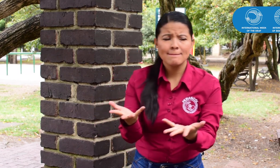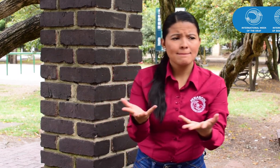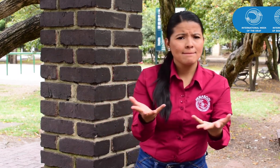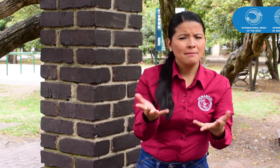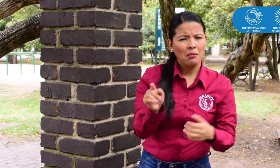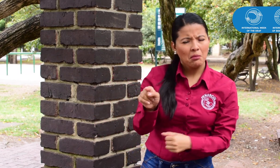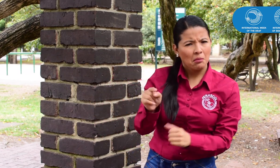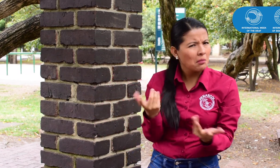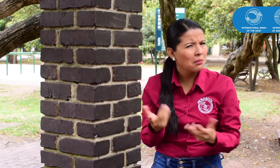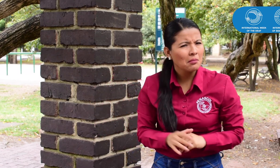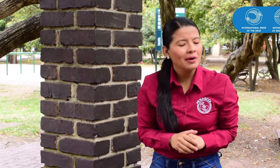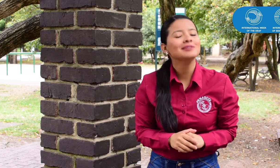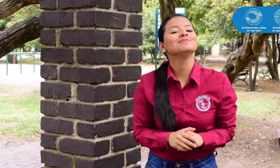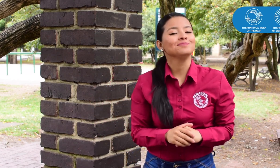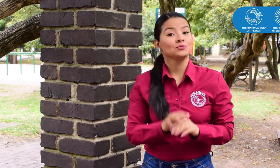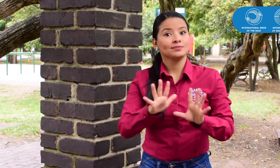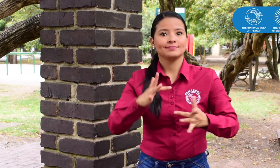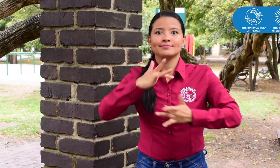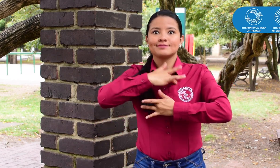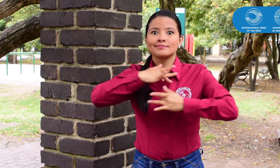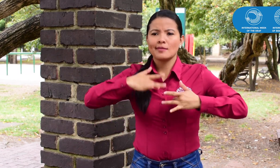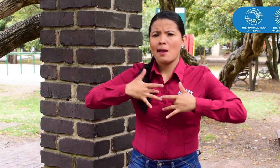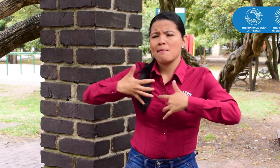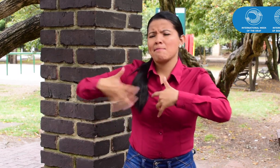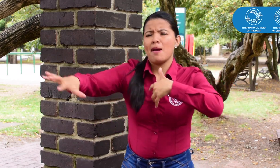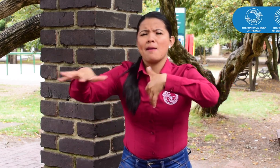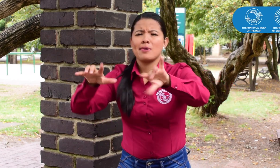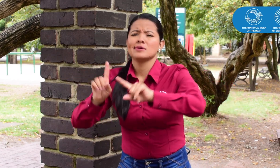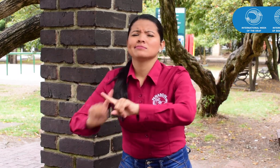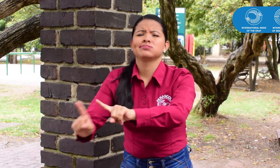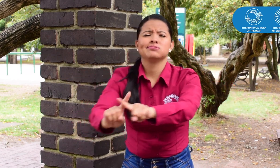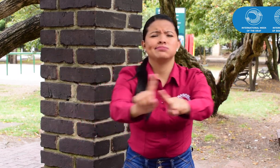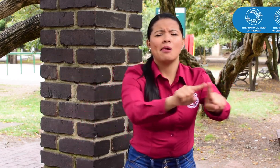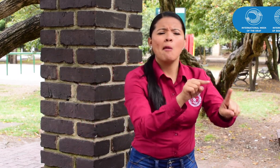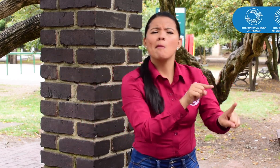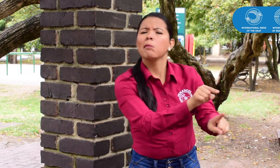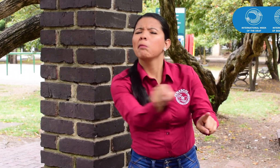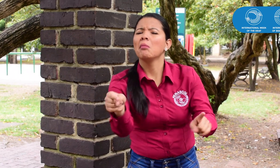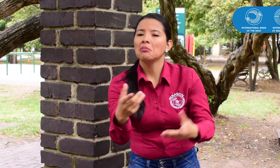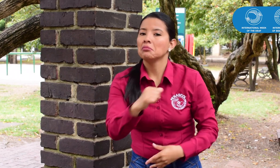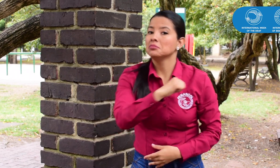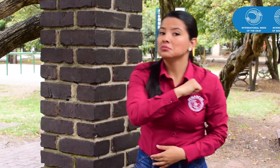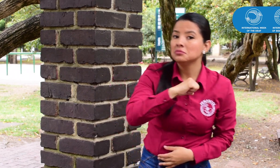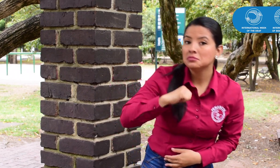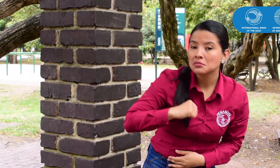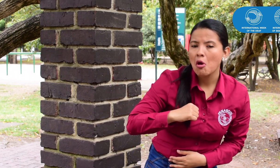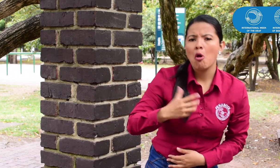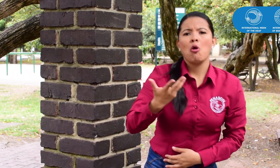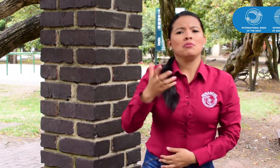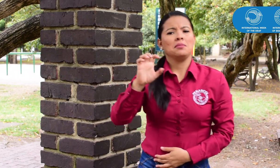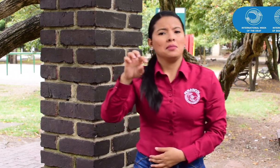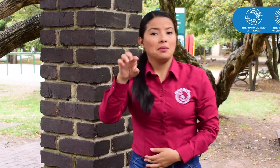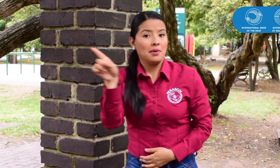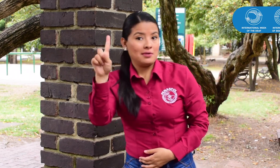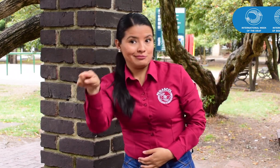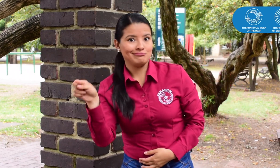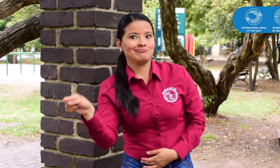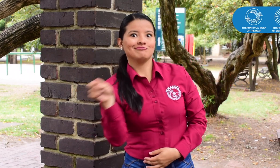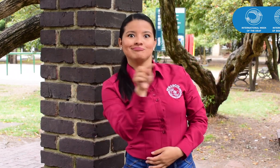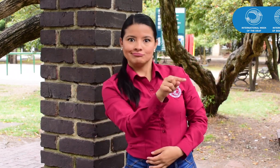tanto en entidades privadas como en las EPS, que al momento de ser atendidas las personas sordas, los trabajadores de las